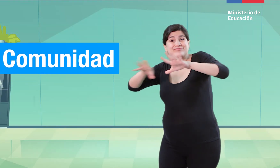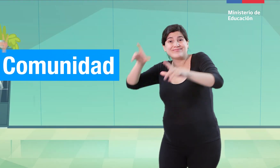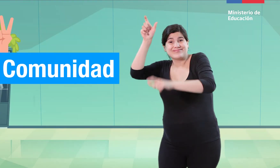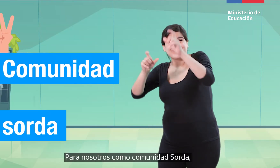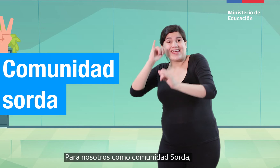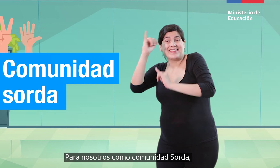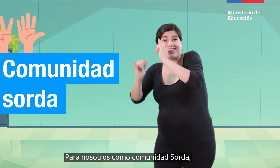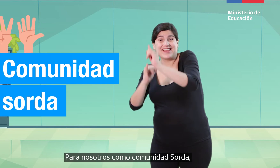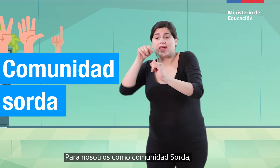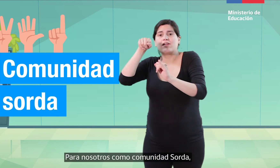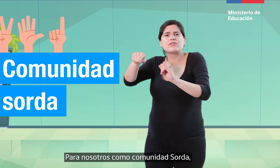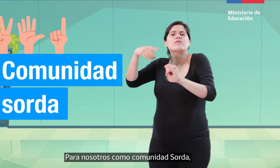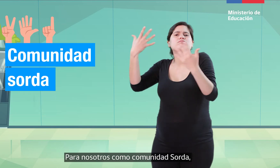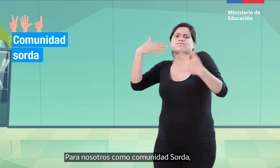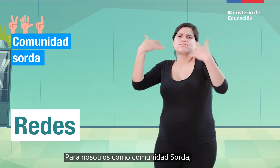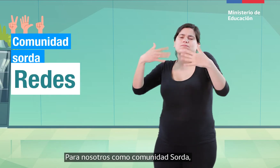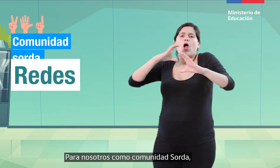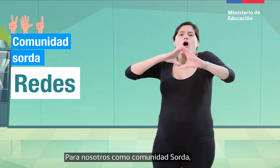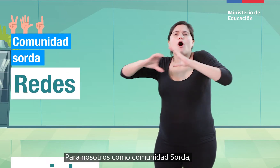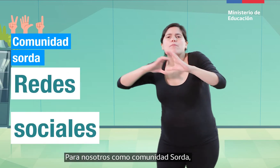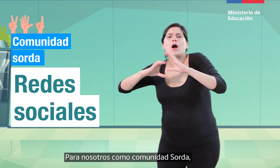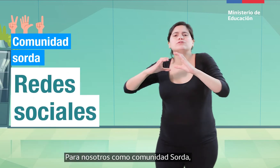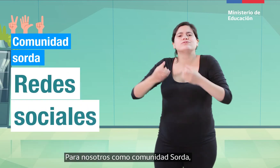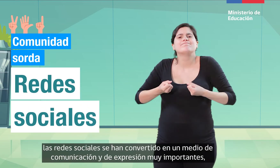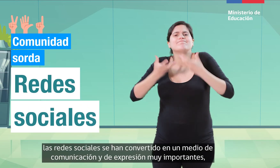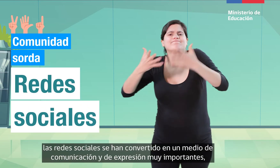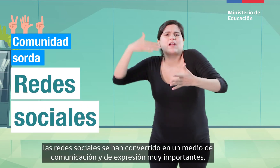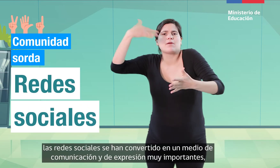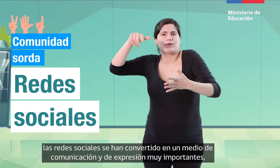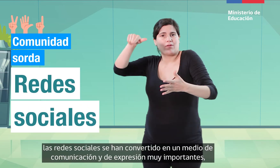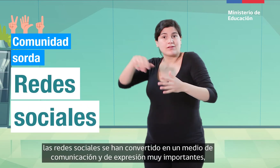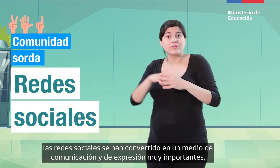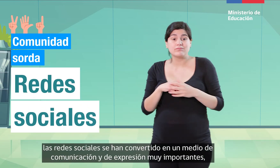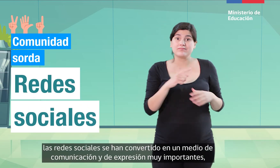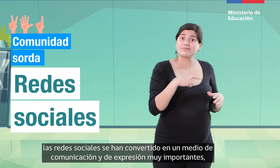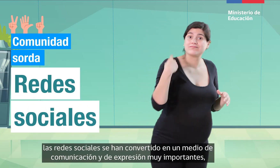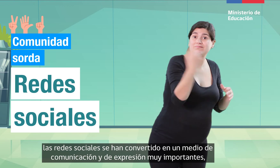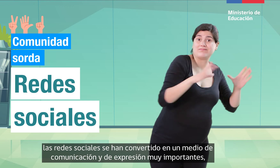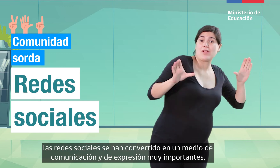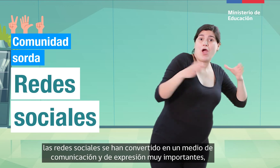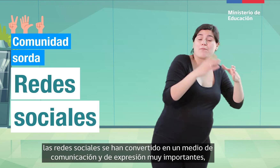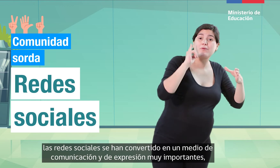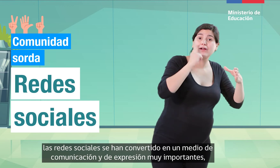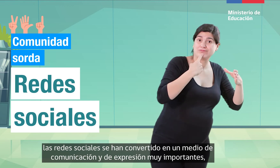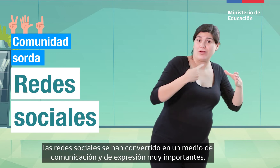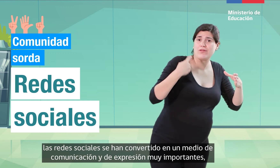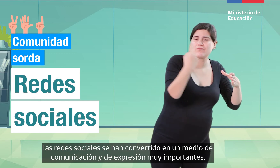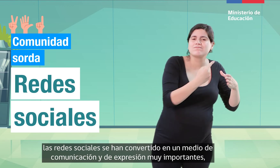Para nosotros, como comunidad sorda, las redes sociales se han convertido en un medio de comunicación y